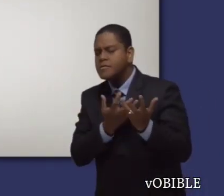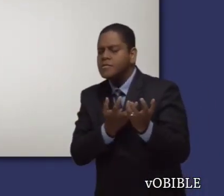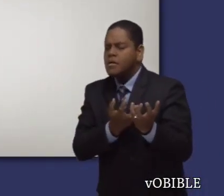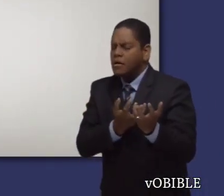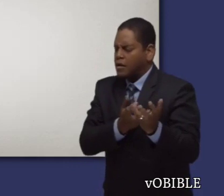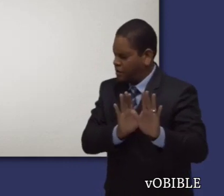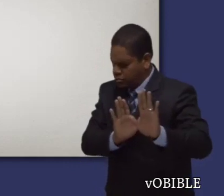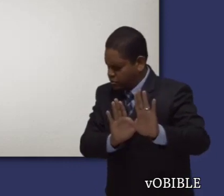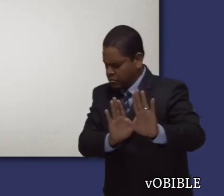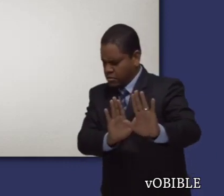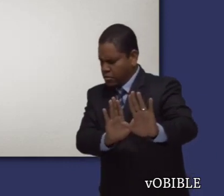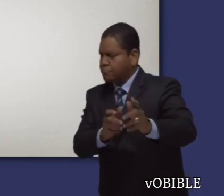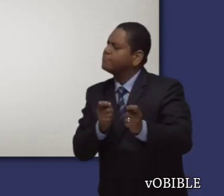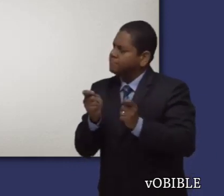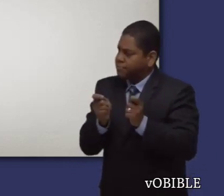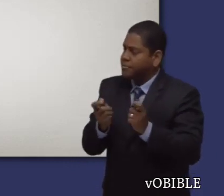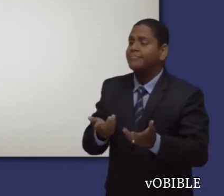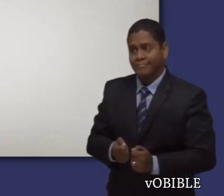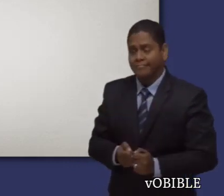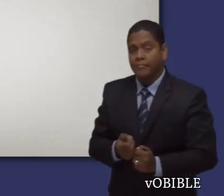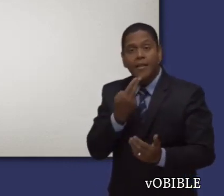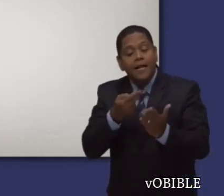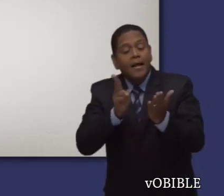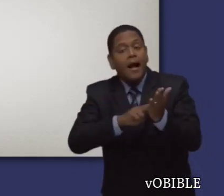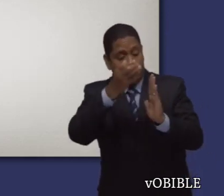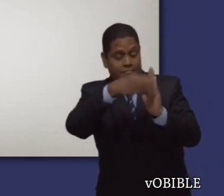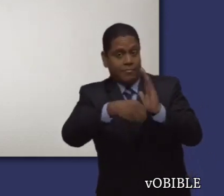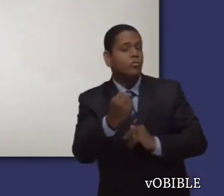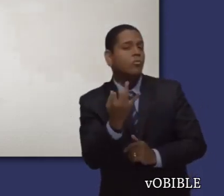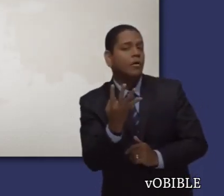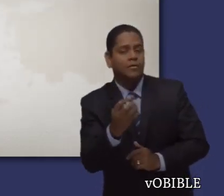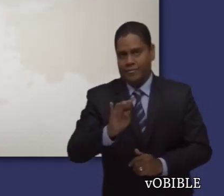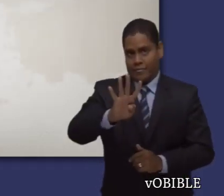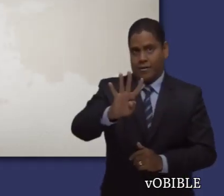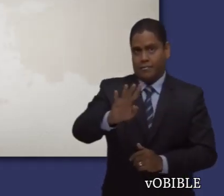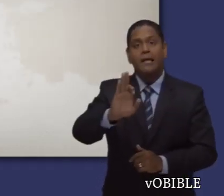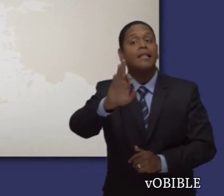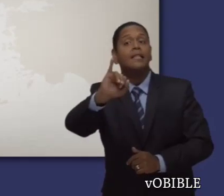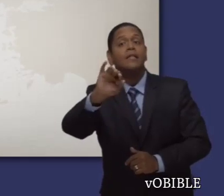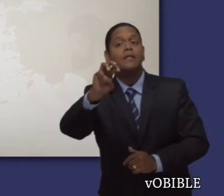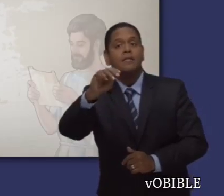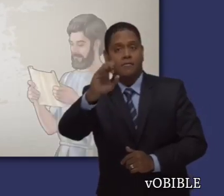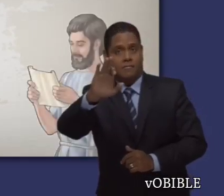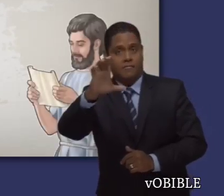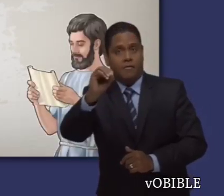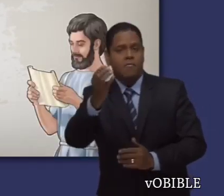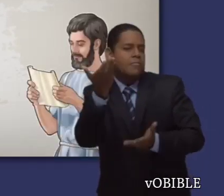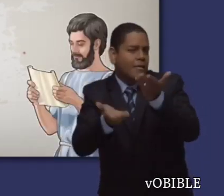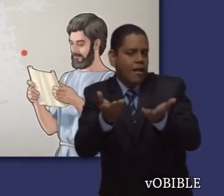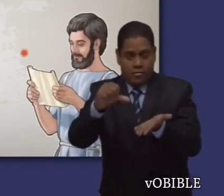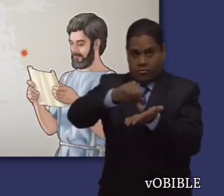Segunda a Timoteo tiene cuatro capítulos. El apóstol empieza su carta animando con cariño a